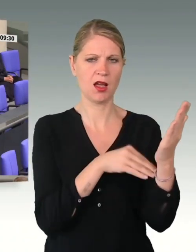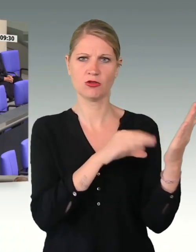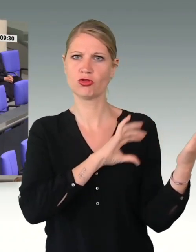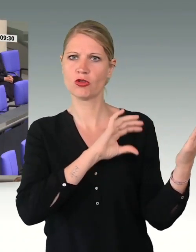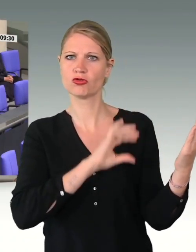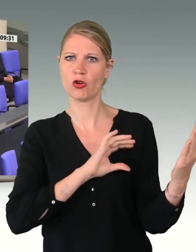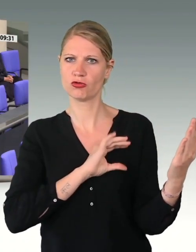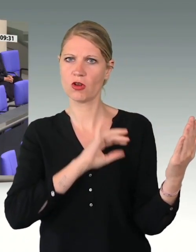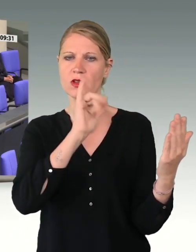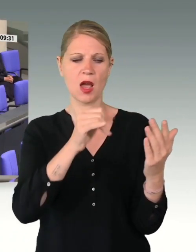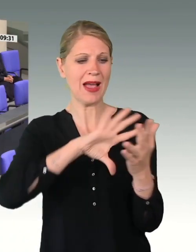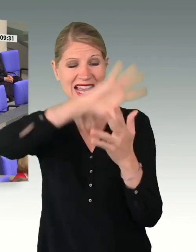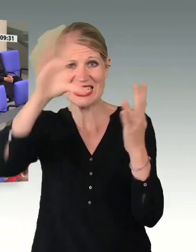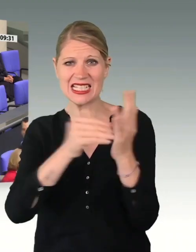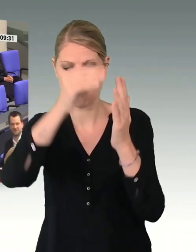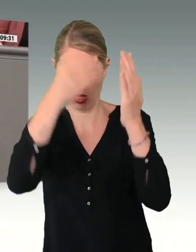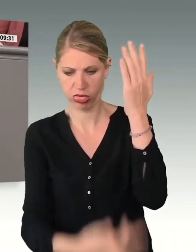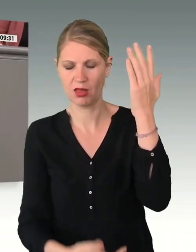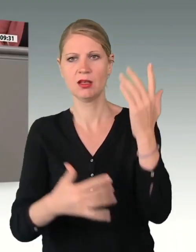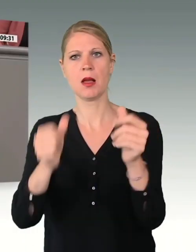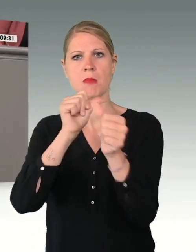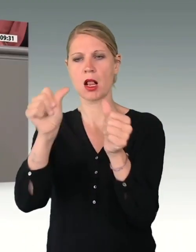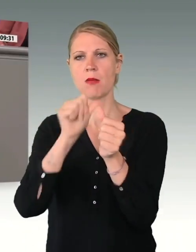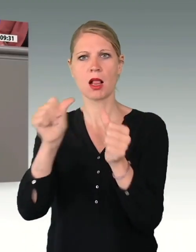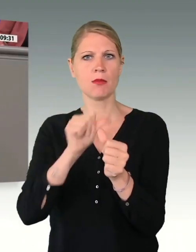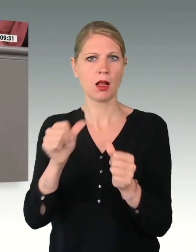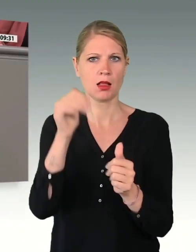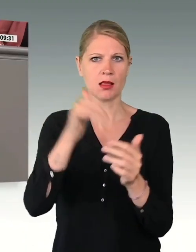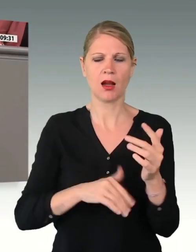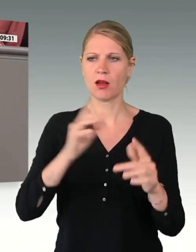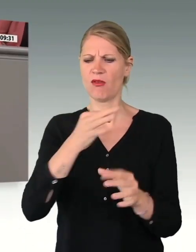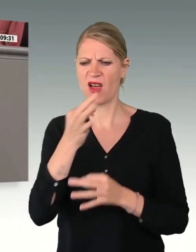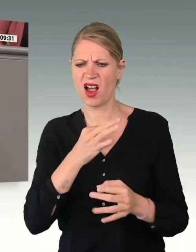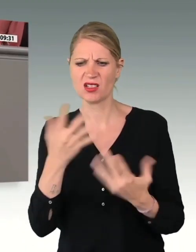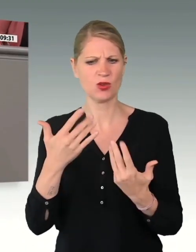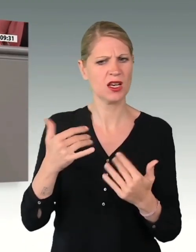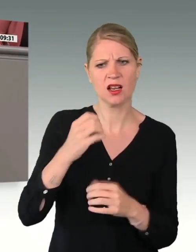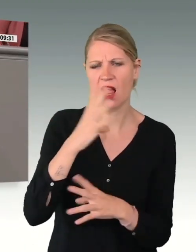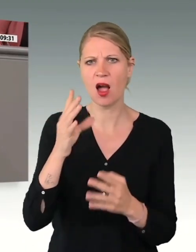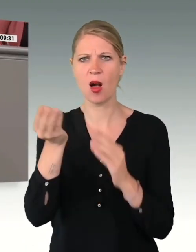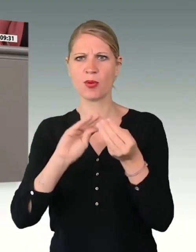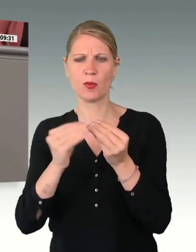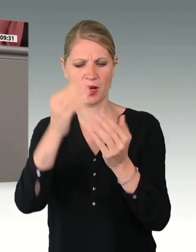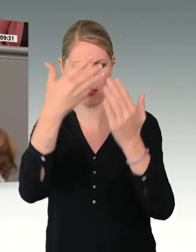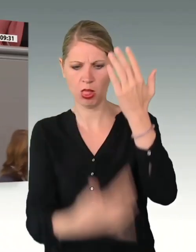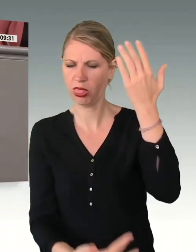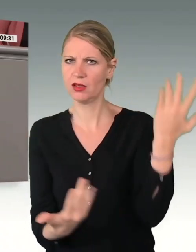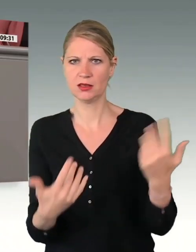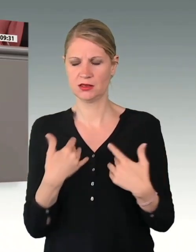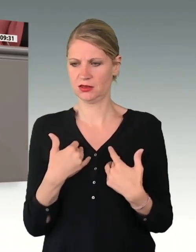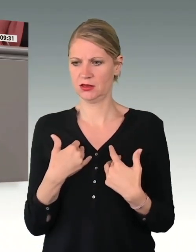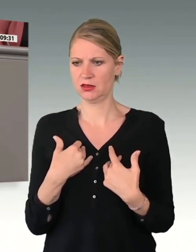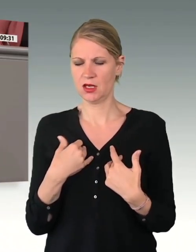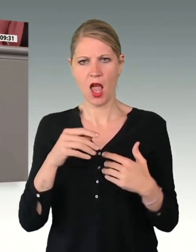es eher eine Mängeliste und eine Aufzählung von Lücken, von Fragen und von Problemen. Und als Abgeordnete eines